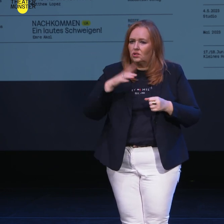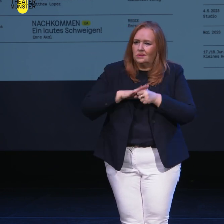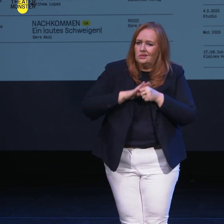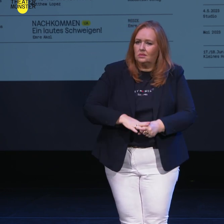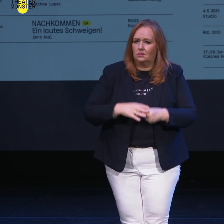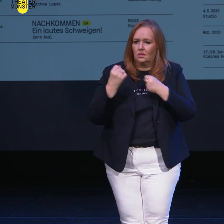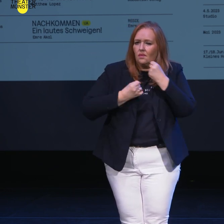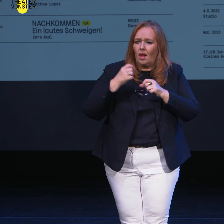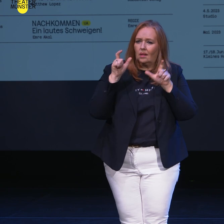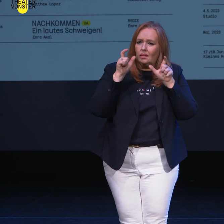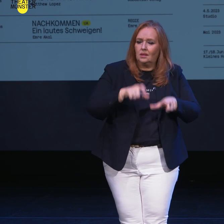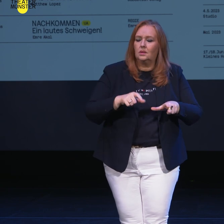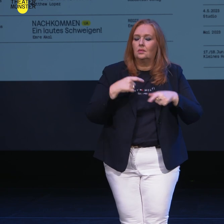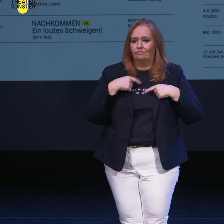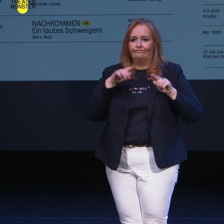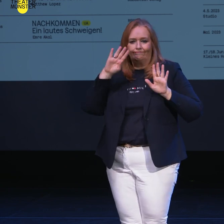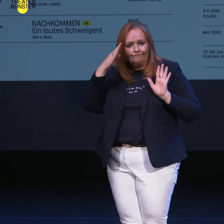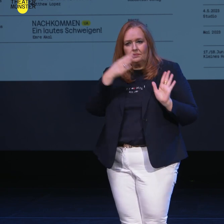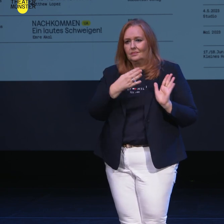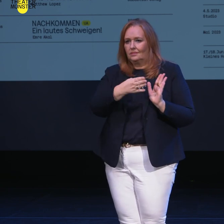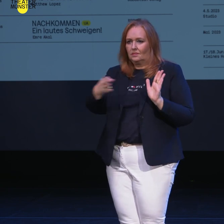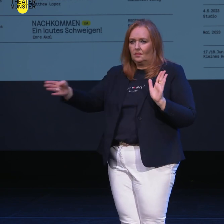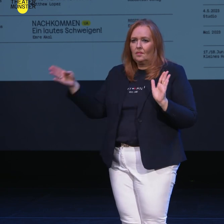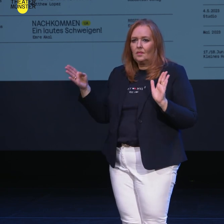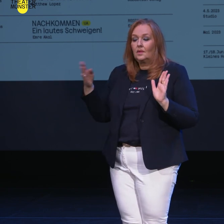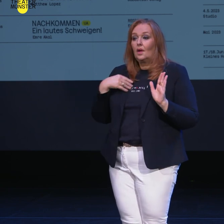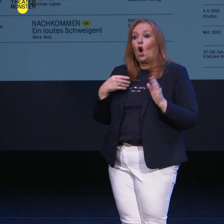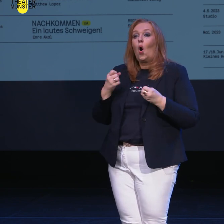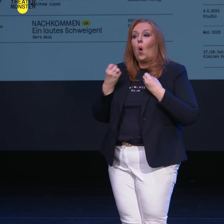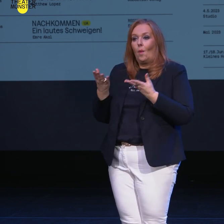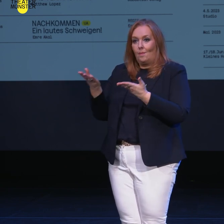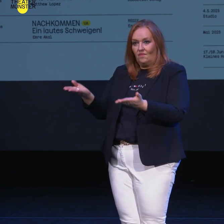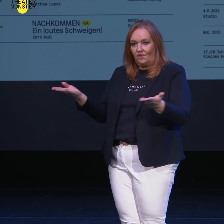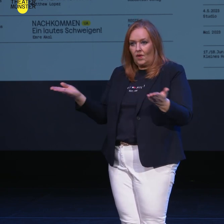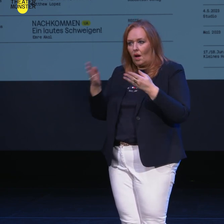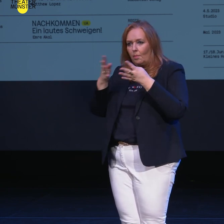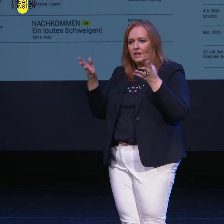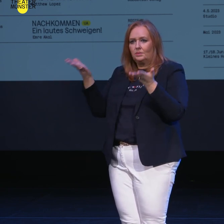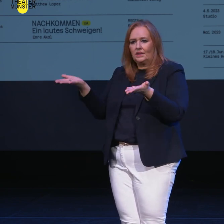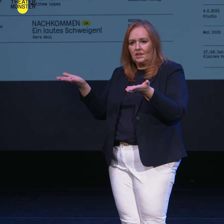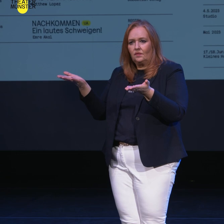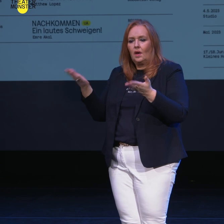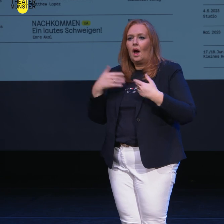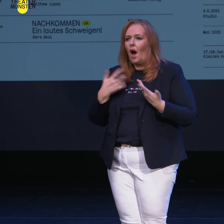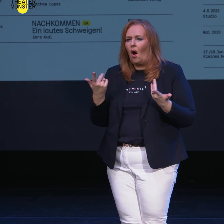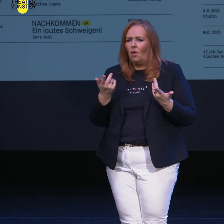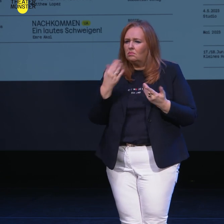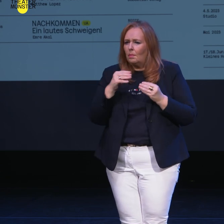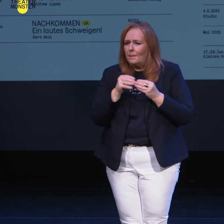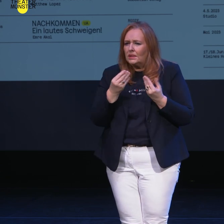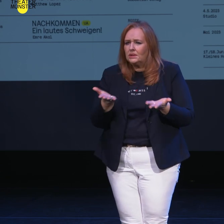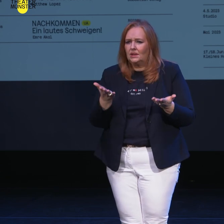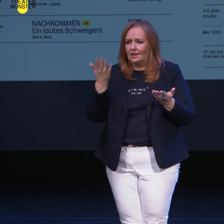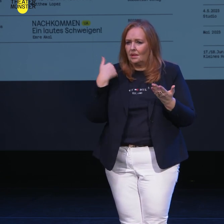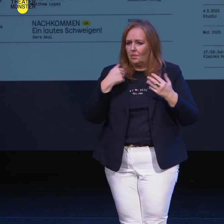Gewalt beschäftigen. Er wird die Perspektive der Opfer zu Wort kommen lassen wollen. Er fragt nach den vielen Ungereimtheiten während